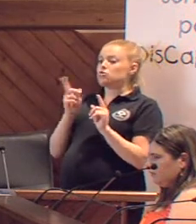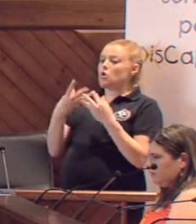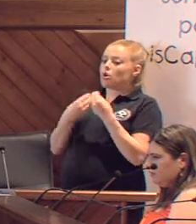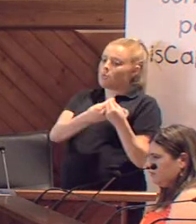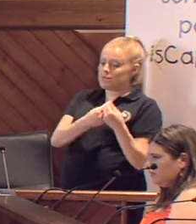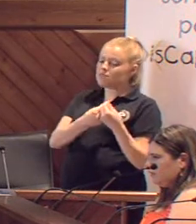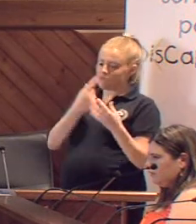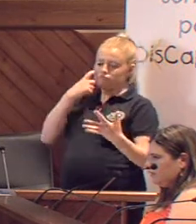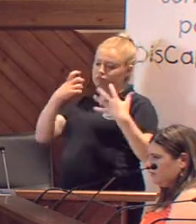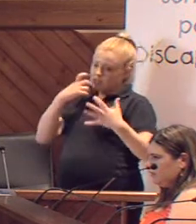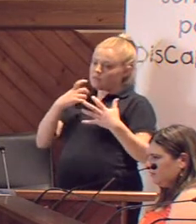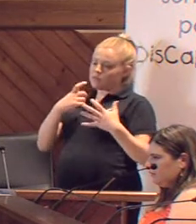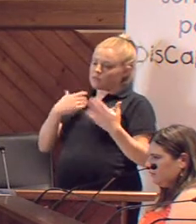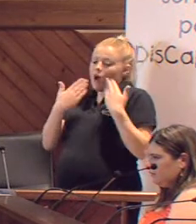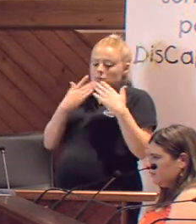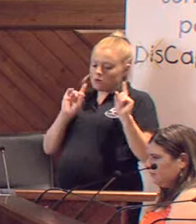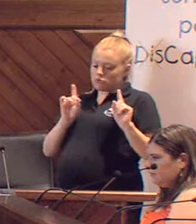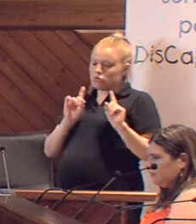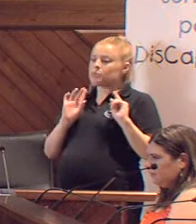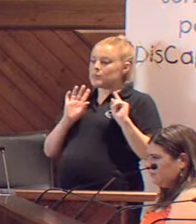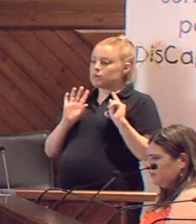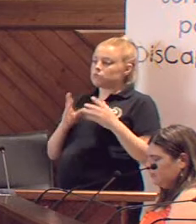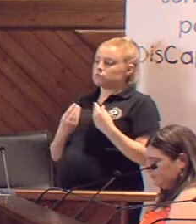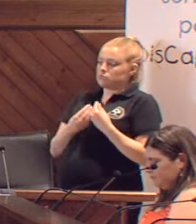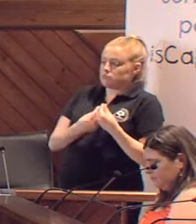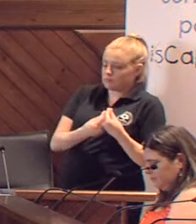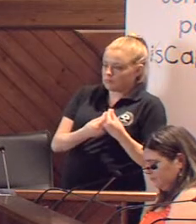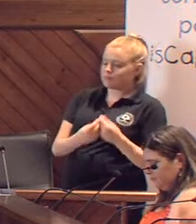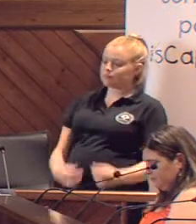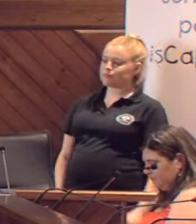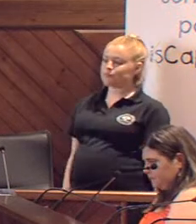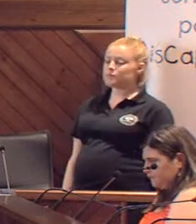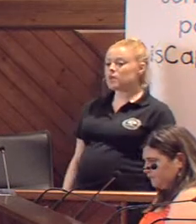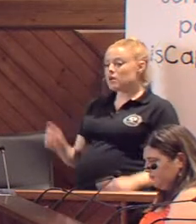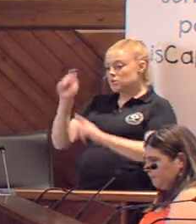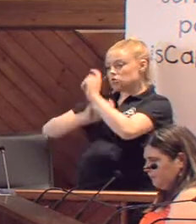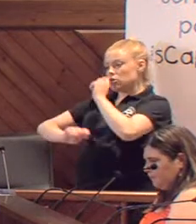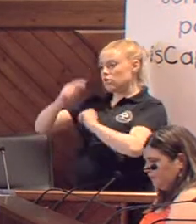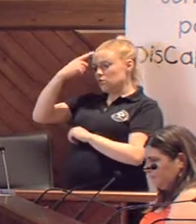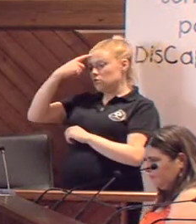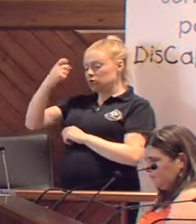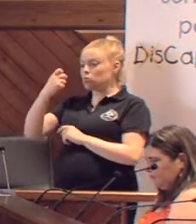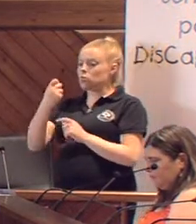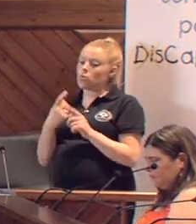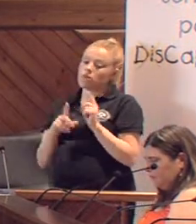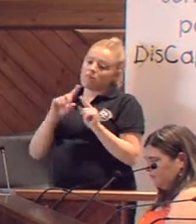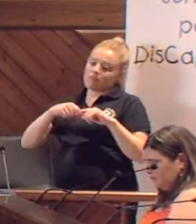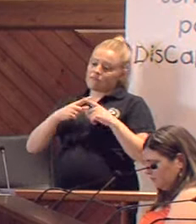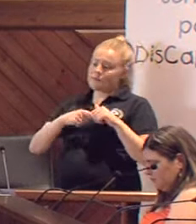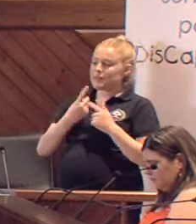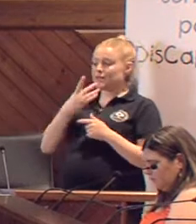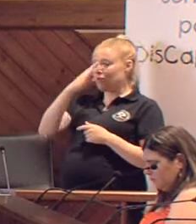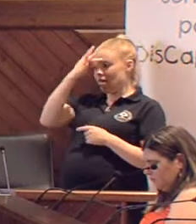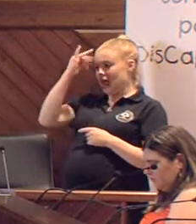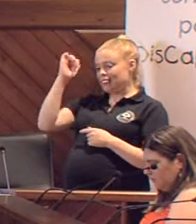el que, aunque no hable, está aquí con nosotros. Pues la asociación, recuerda, es una asociación de familiares de personas con